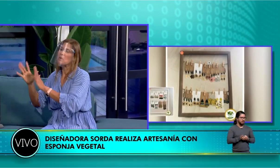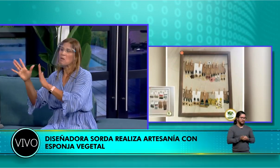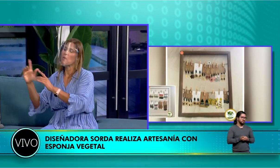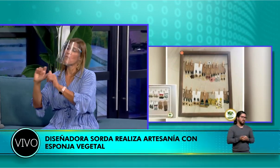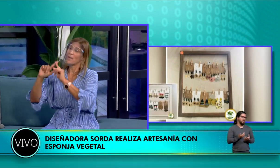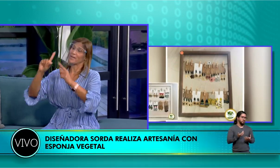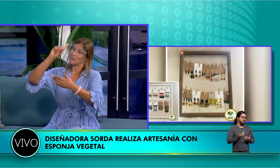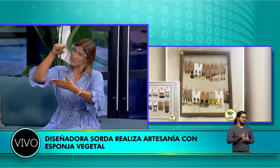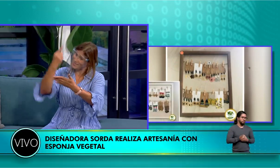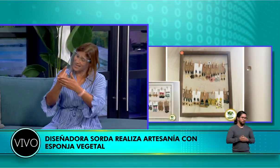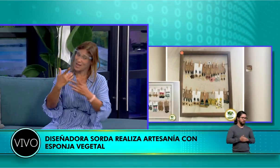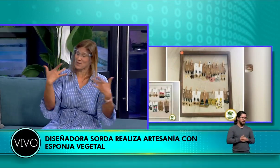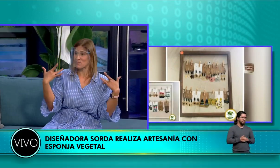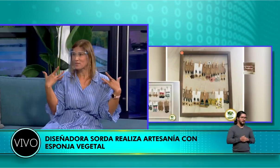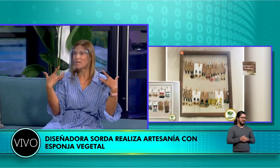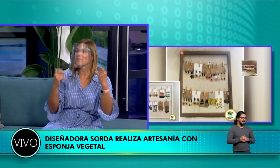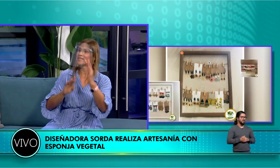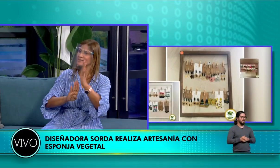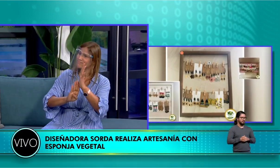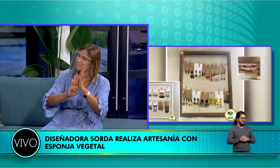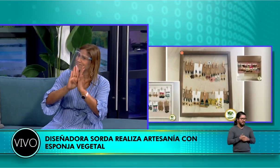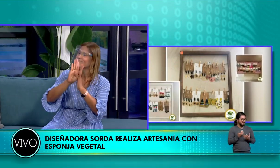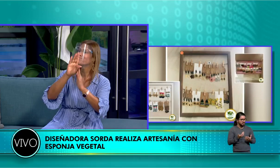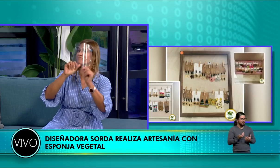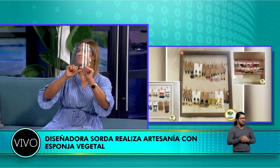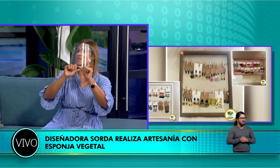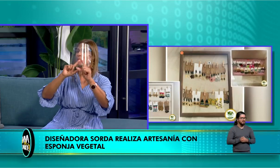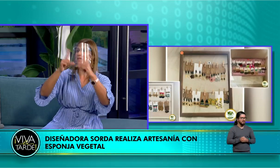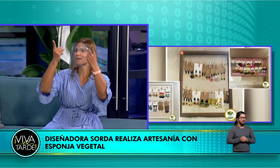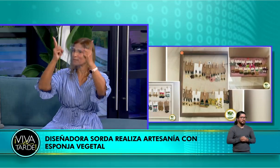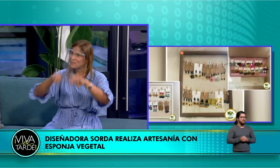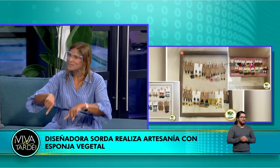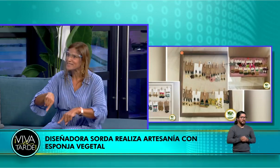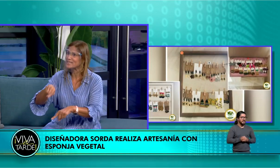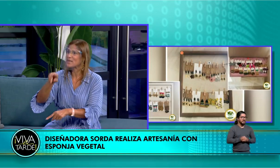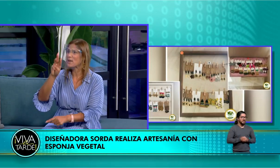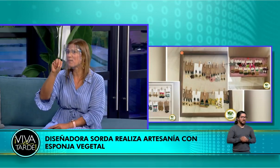con esa persona por un tiempo hasta que me gradué de diseño de moda.